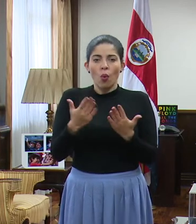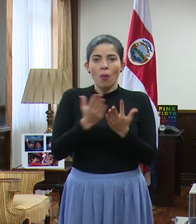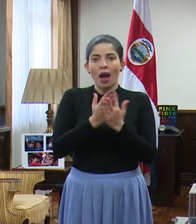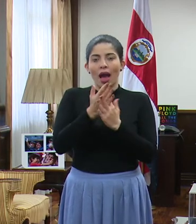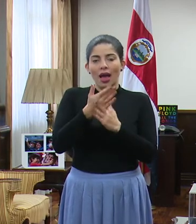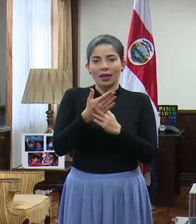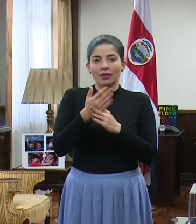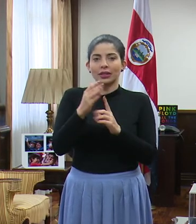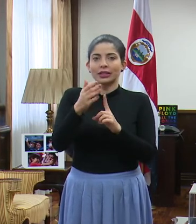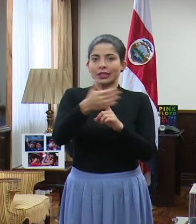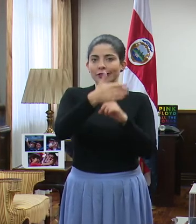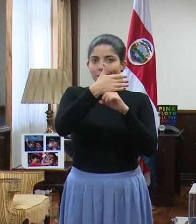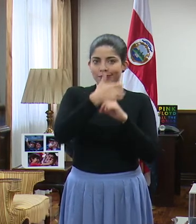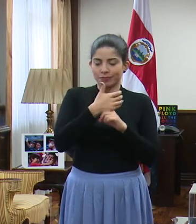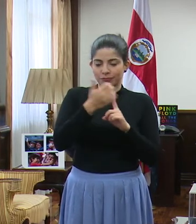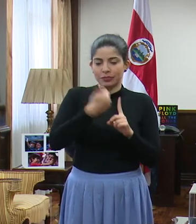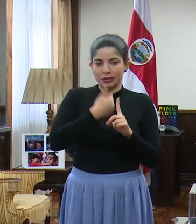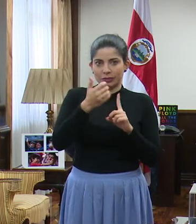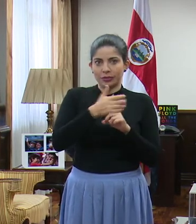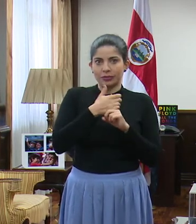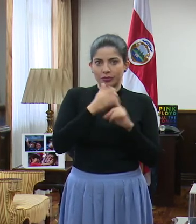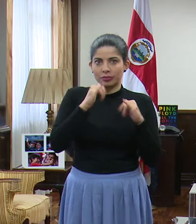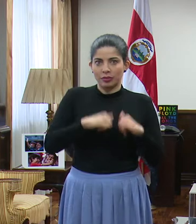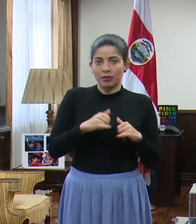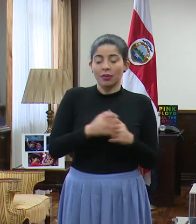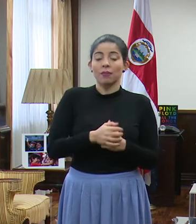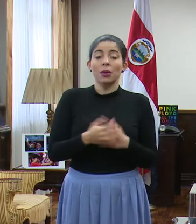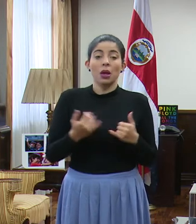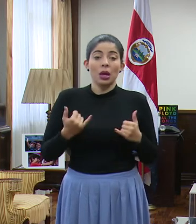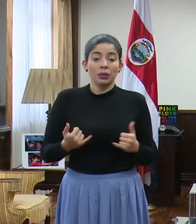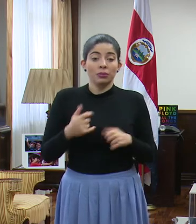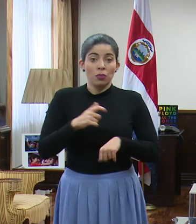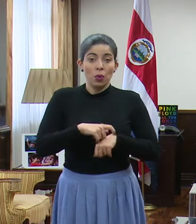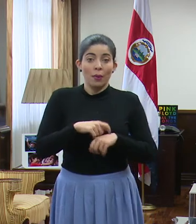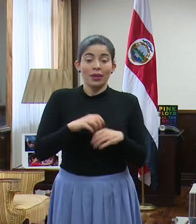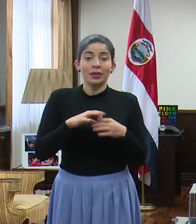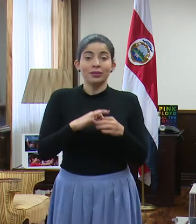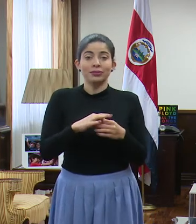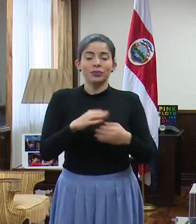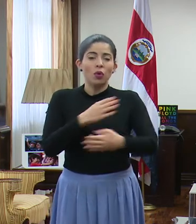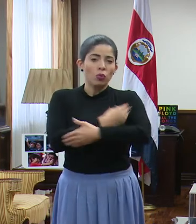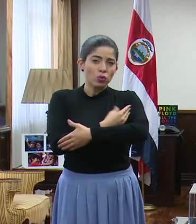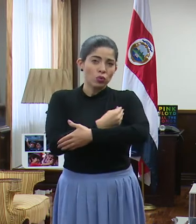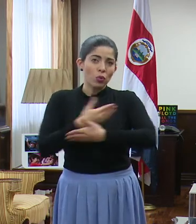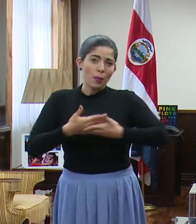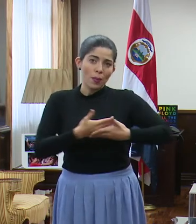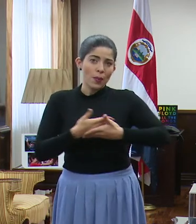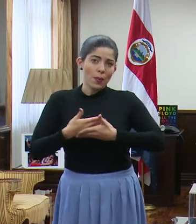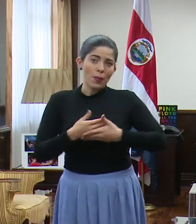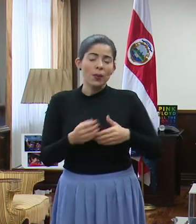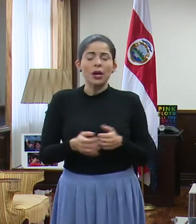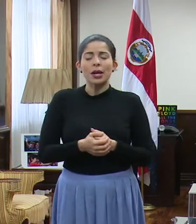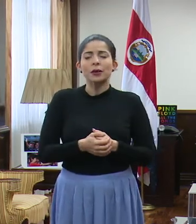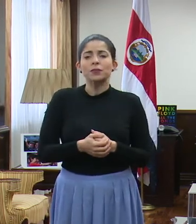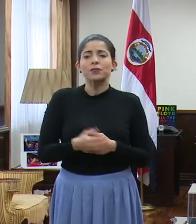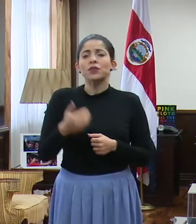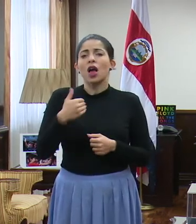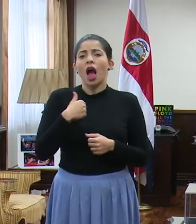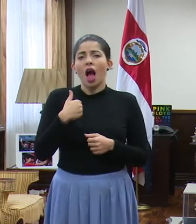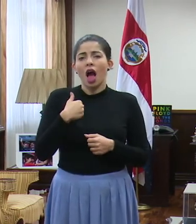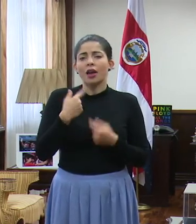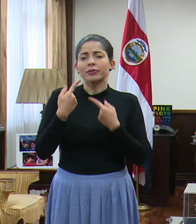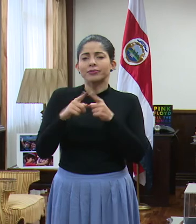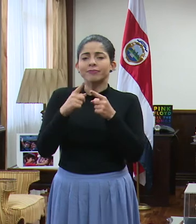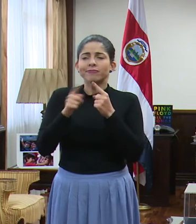del aislamiento voluntario y de esto. Por ahora, con relación a la lactancia, señor presidente, ha habido una